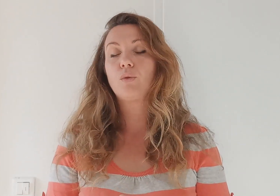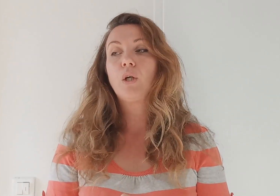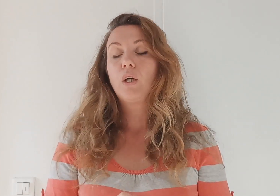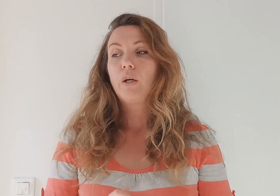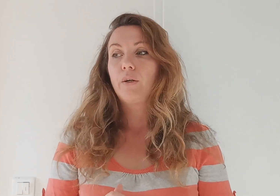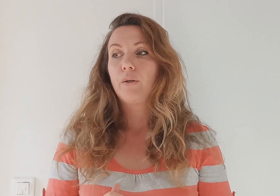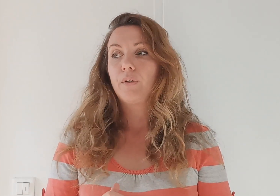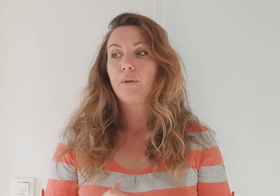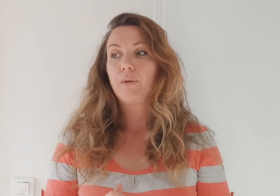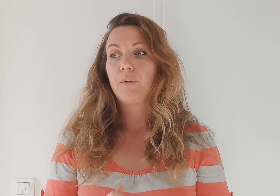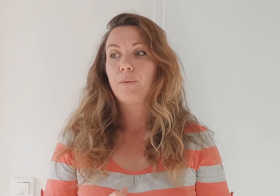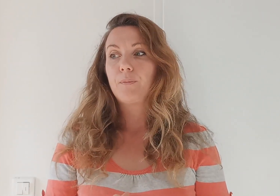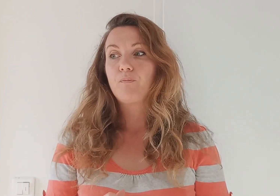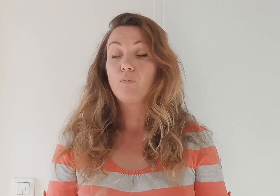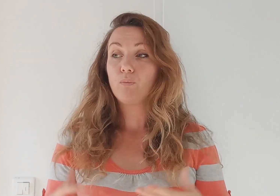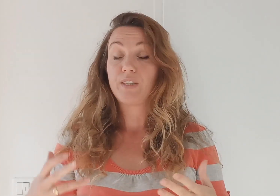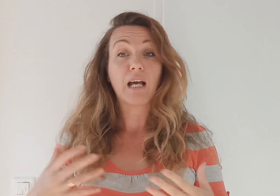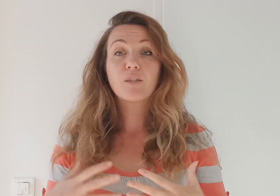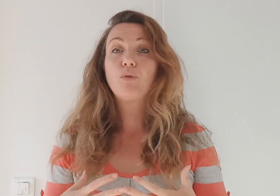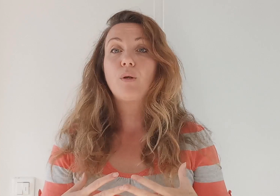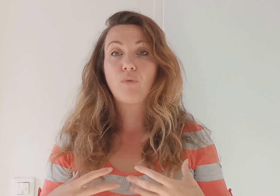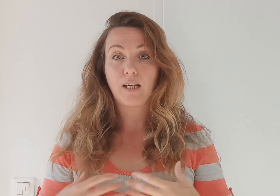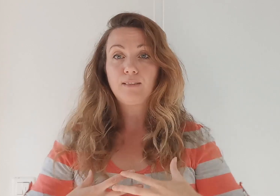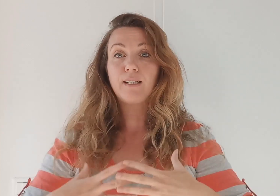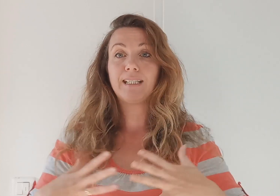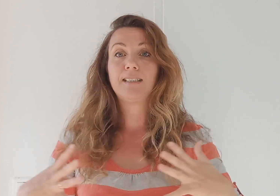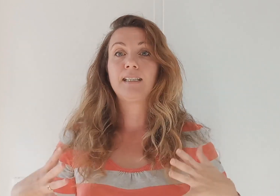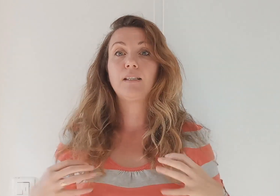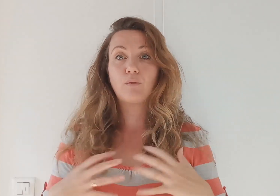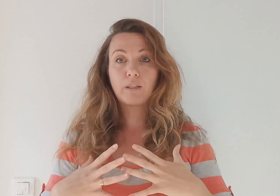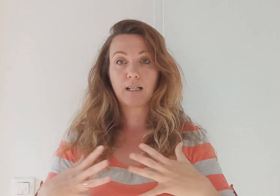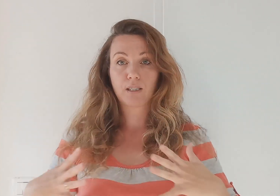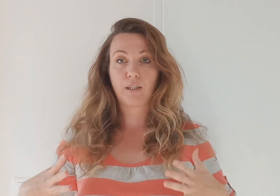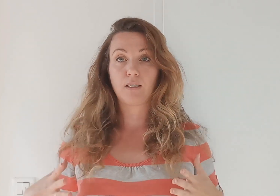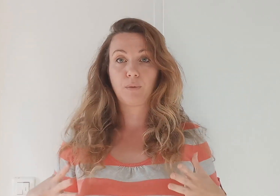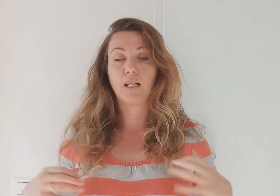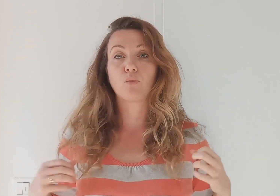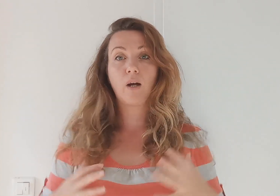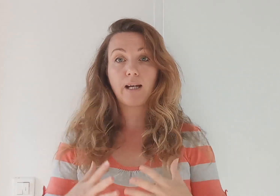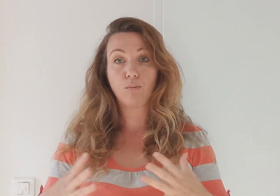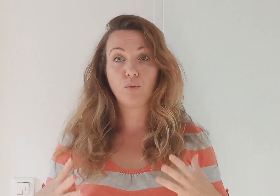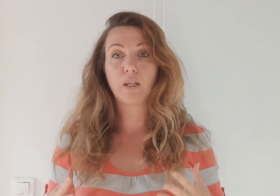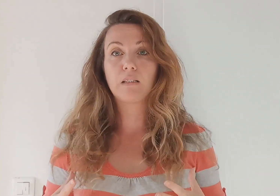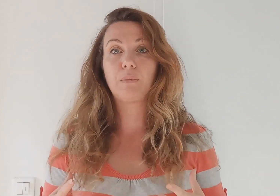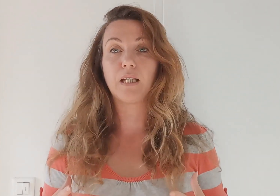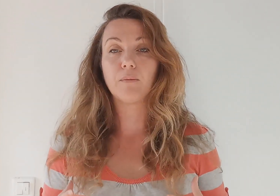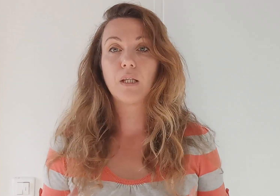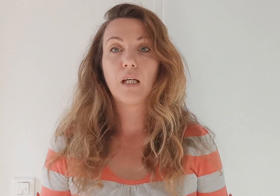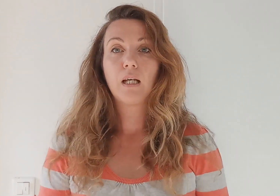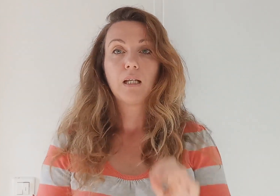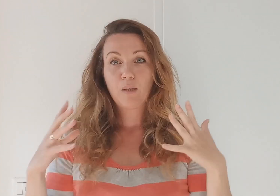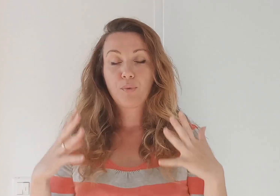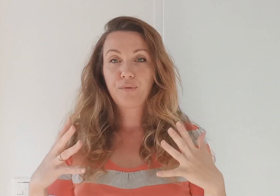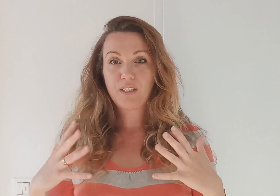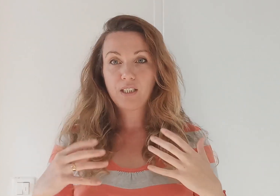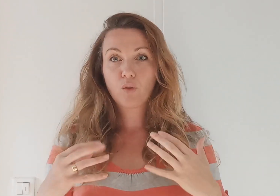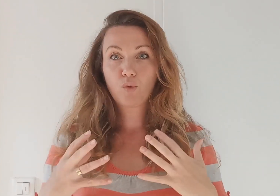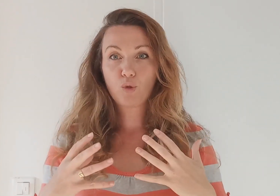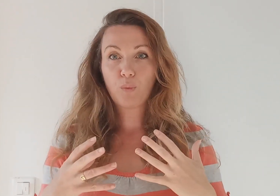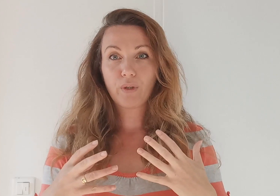'asthme, il va aider à ouvrir la sphère respiratoire et à mieux respirer. Et pour finir, toujours pour